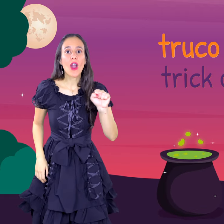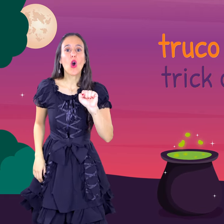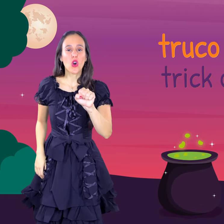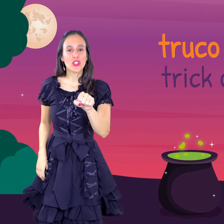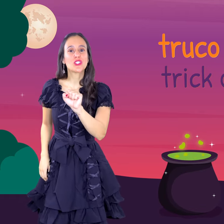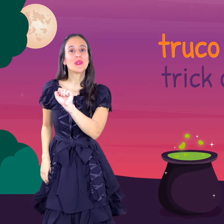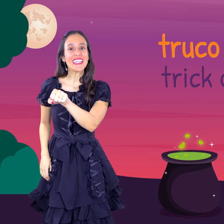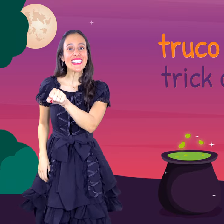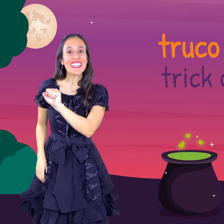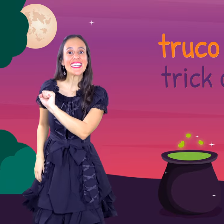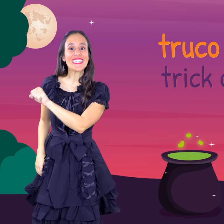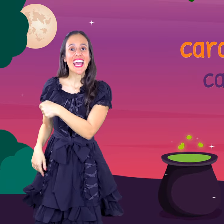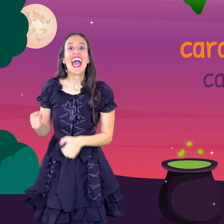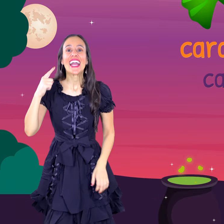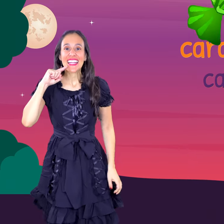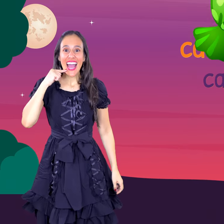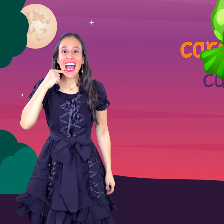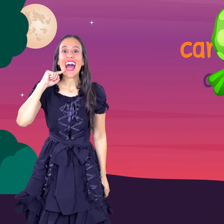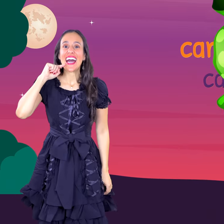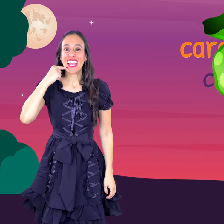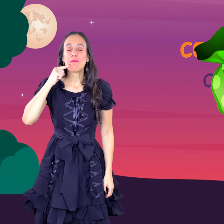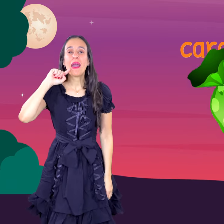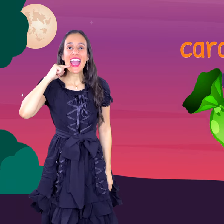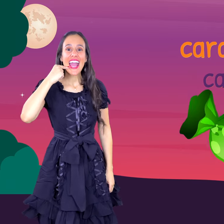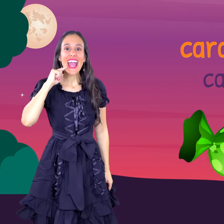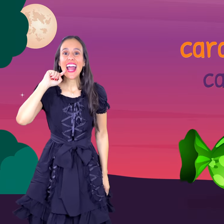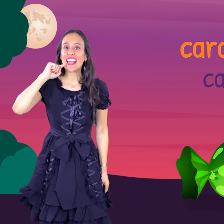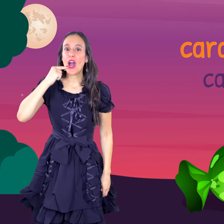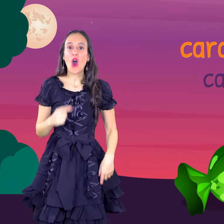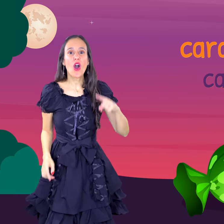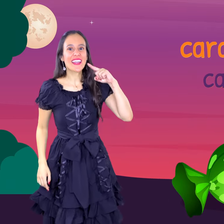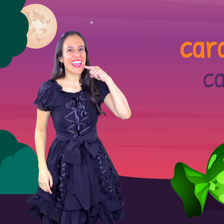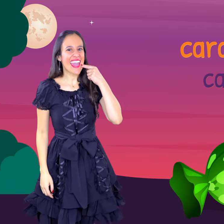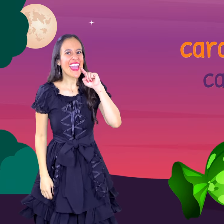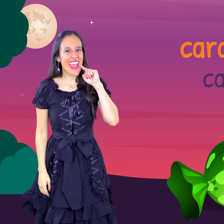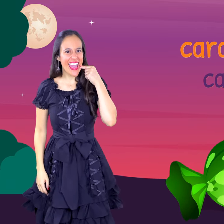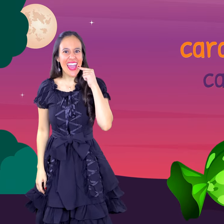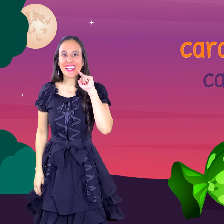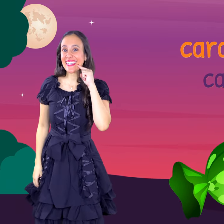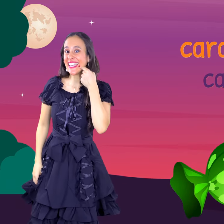or treat Caramelo candy,